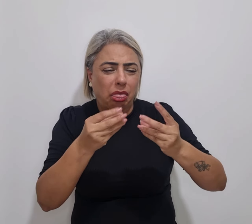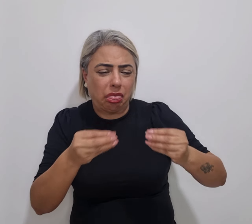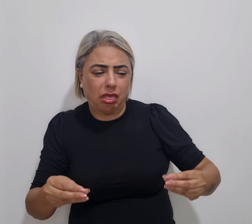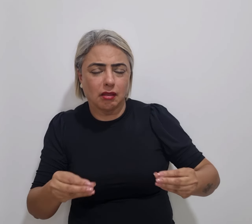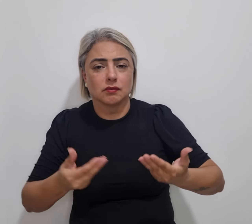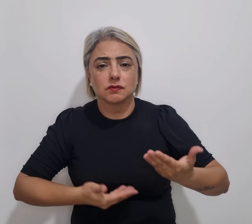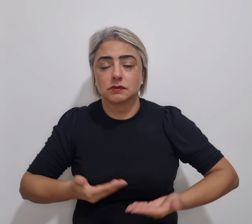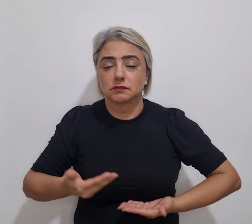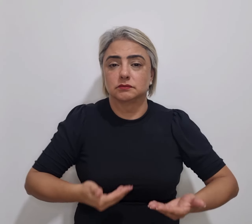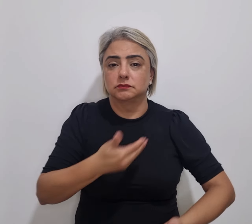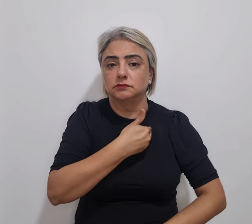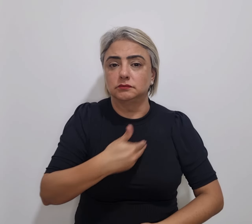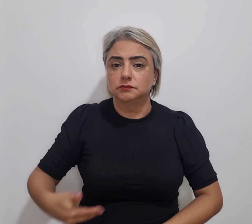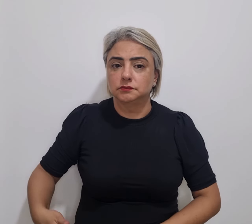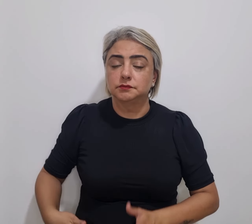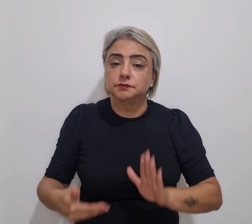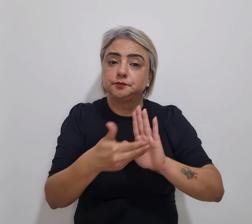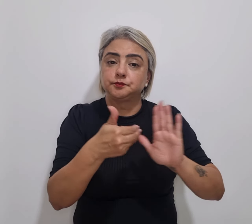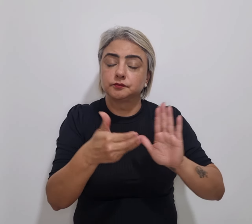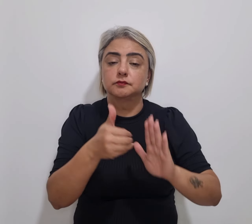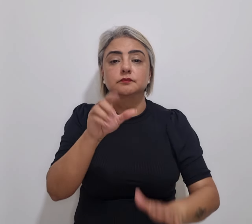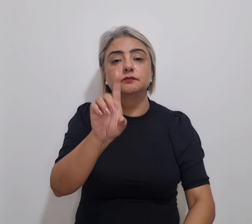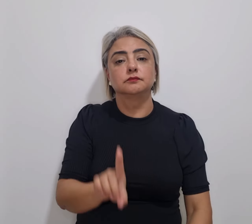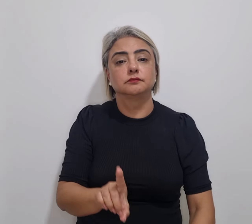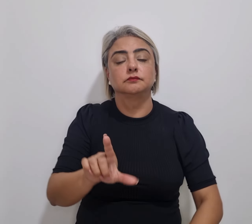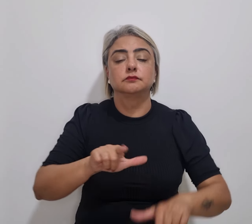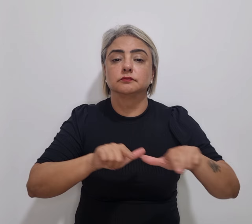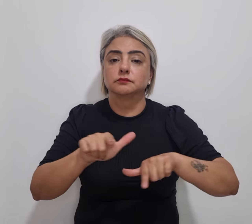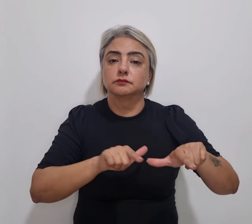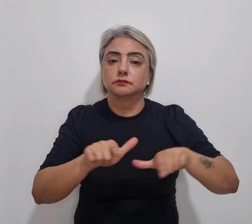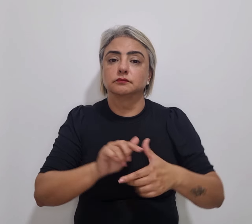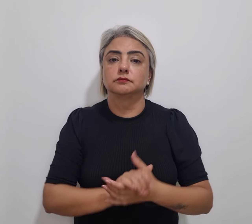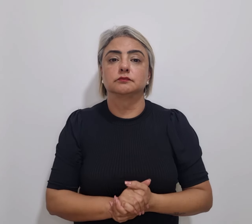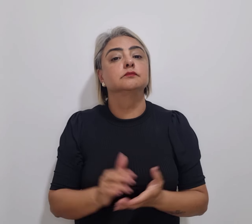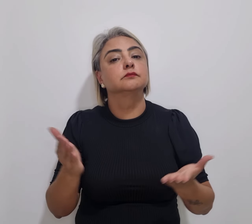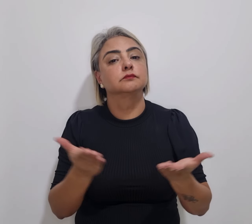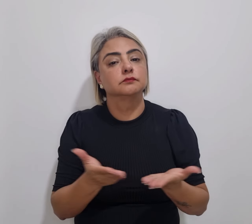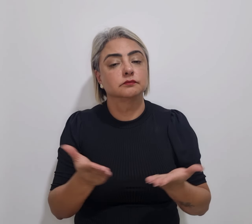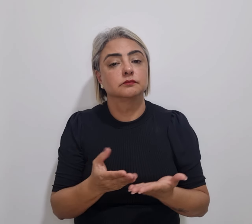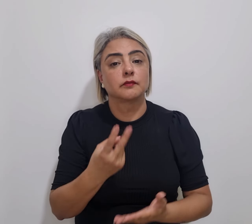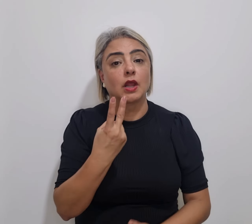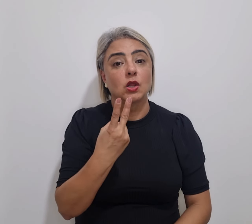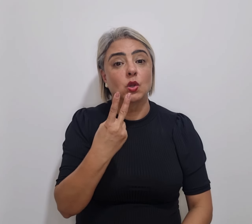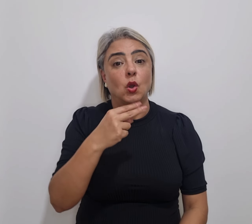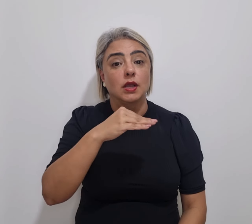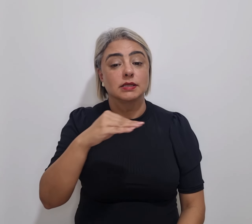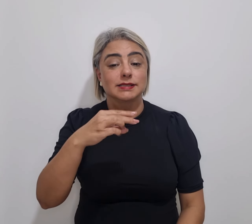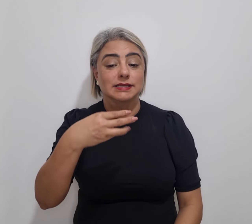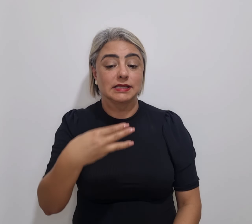serviço público e retira direitos trabalhistas. Hoje, dois terços dos professores